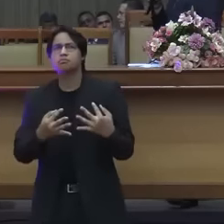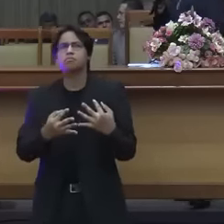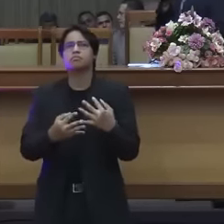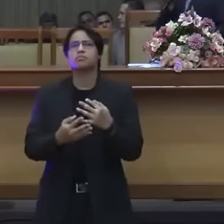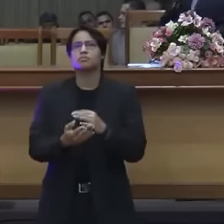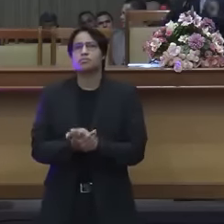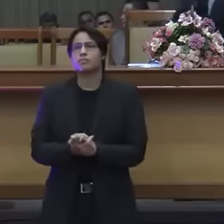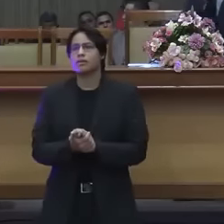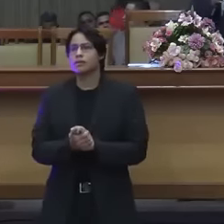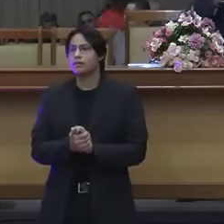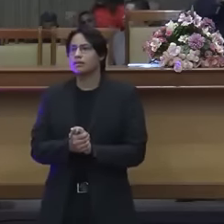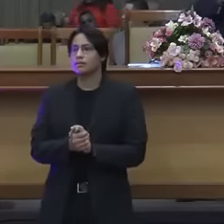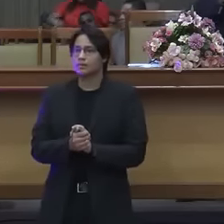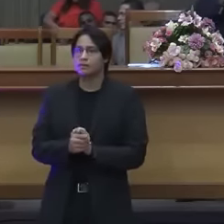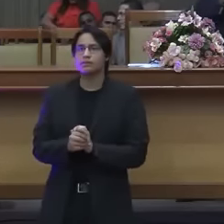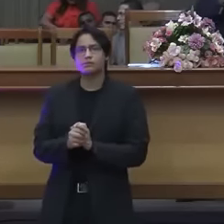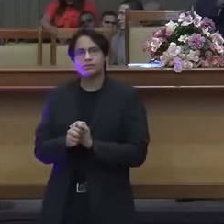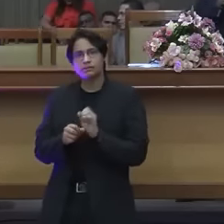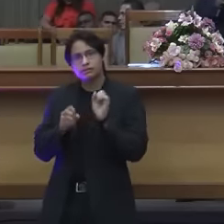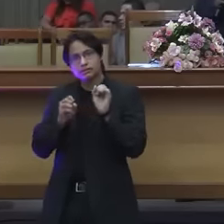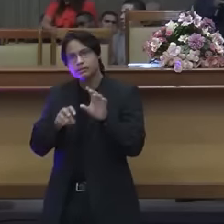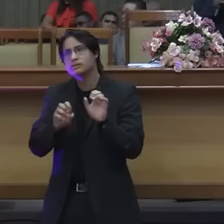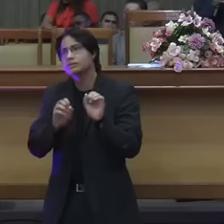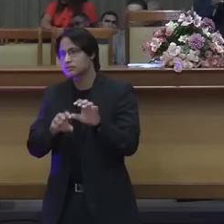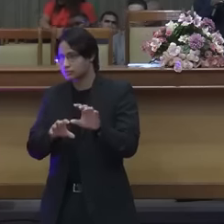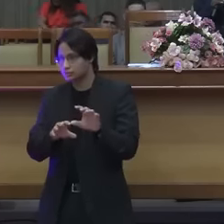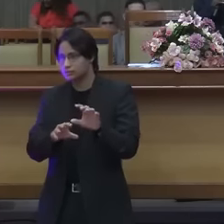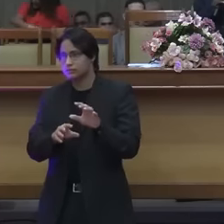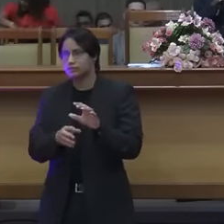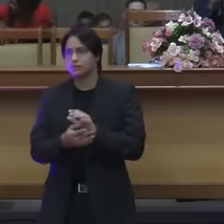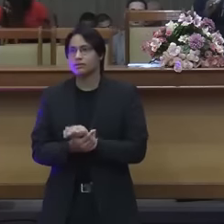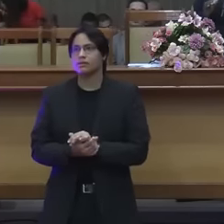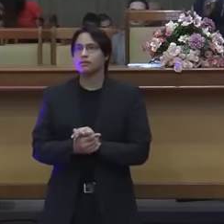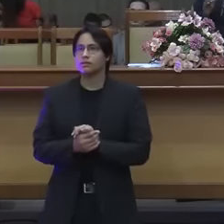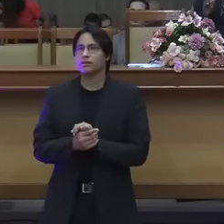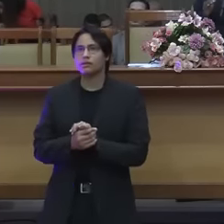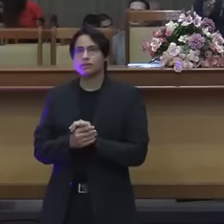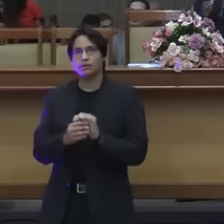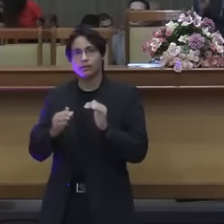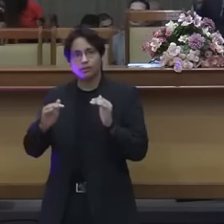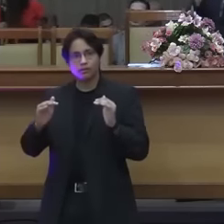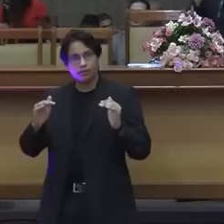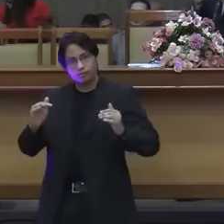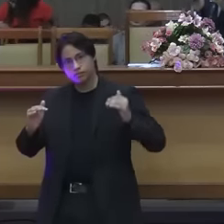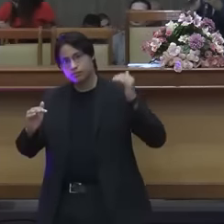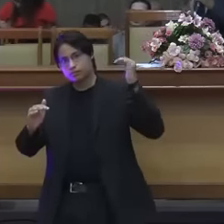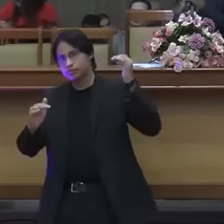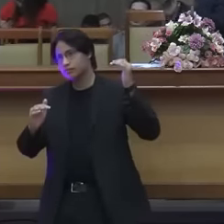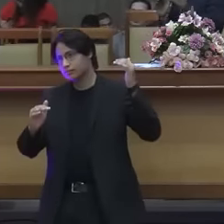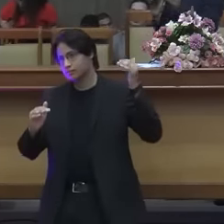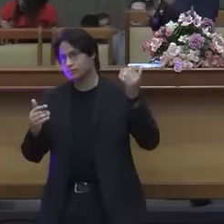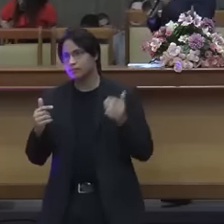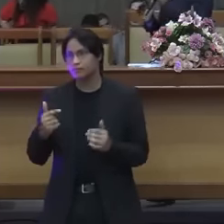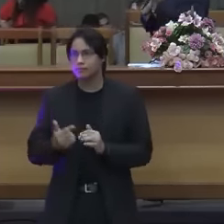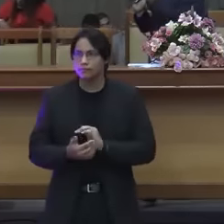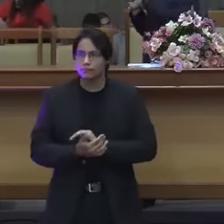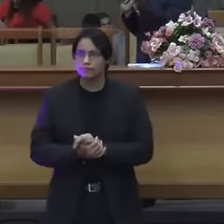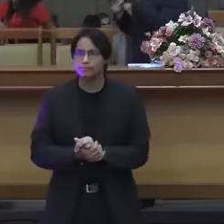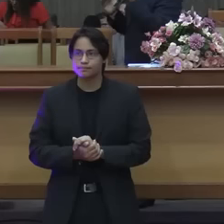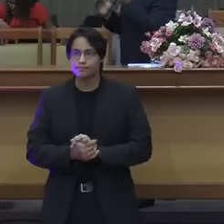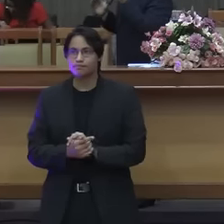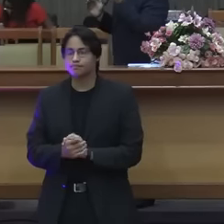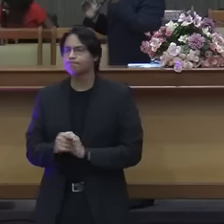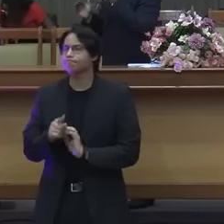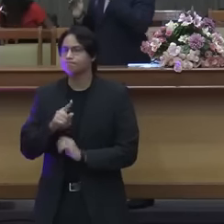que Cristo e a sua palavra. Ouçam bem isso aqui. Queridos, vocês